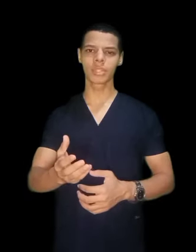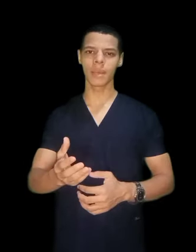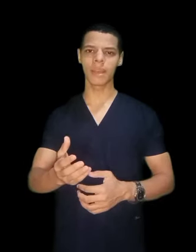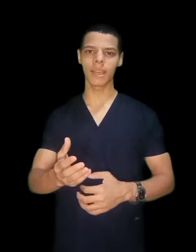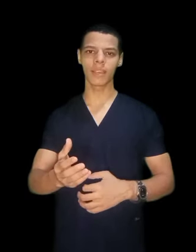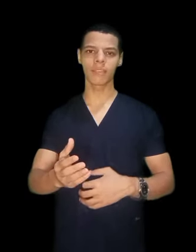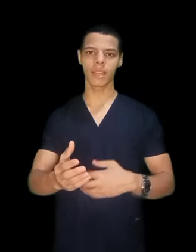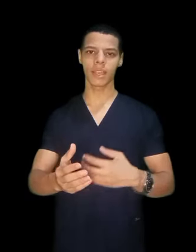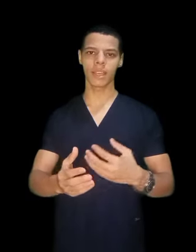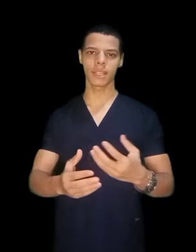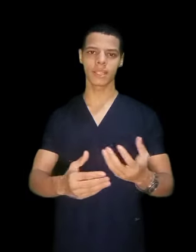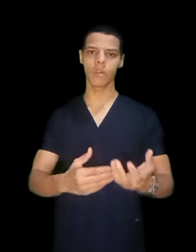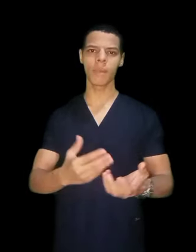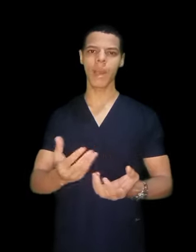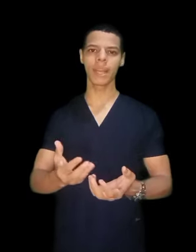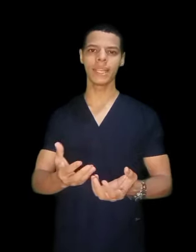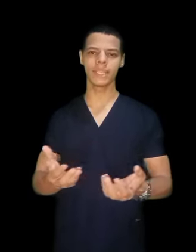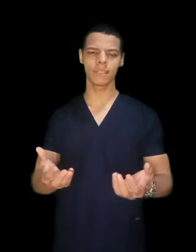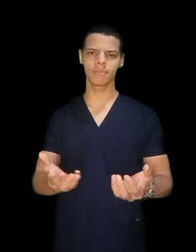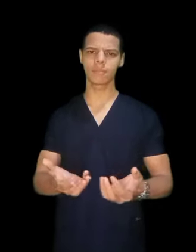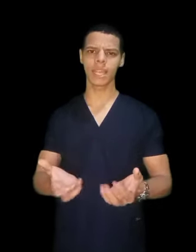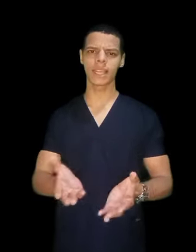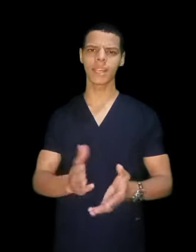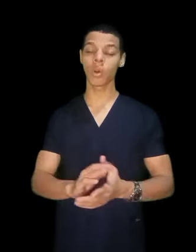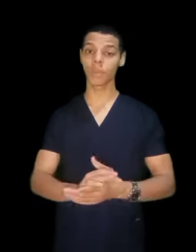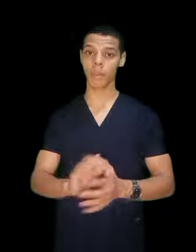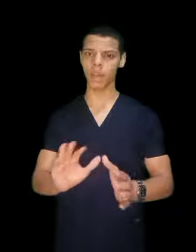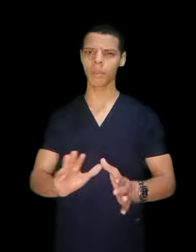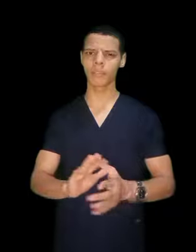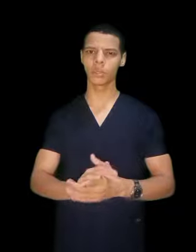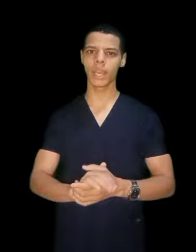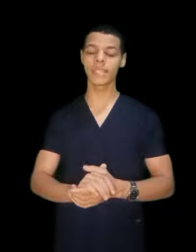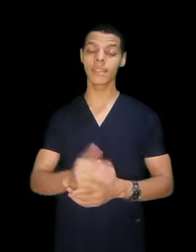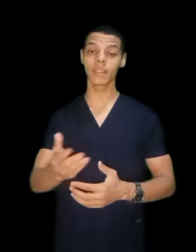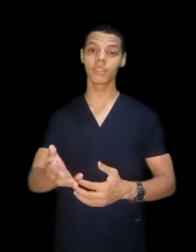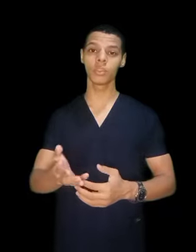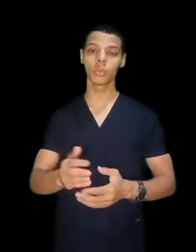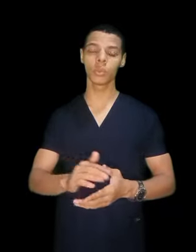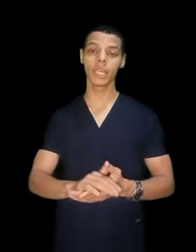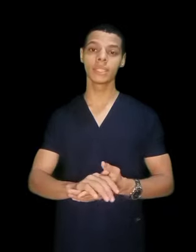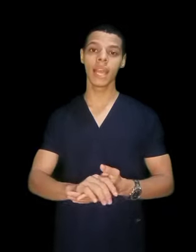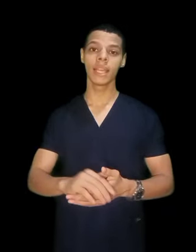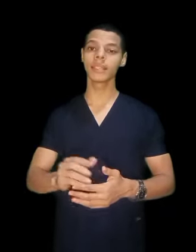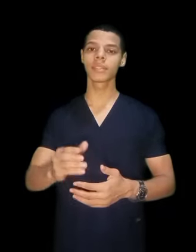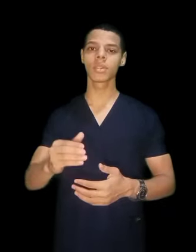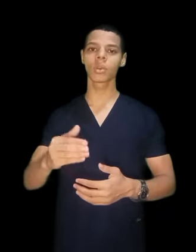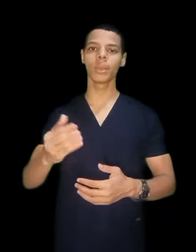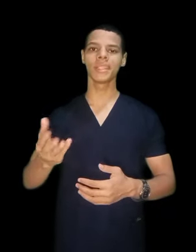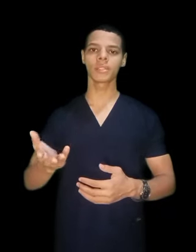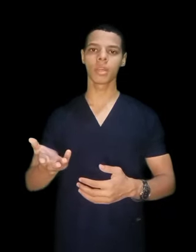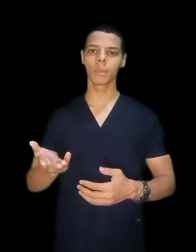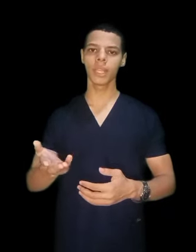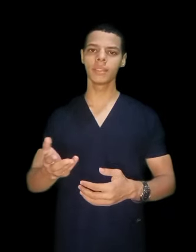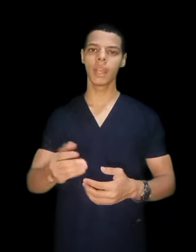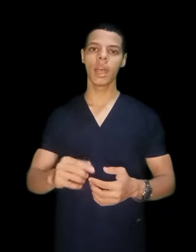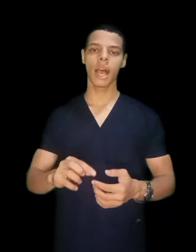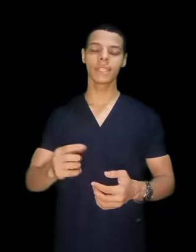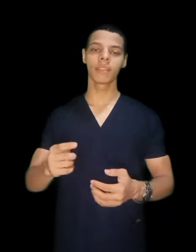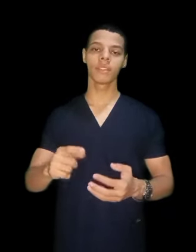مستقبلك فهم حوالي 3 او 4 فيديوهات عندك فيديو بعنوان ليه تختار كلية التنريد عندك